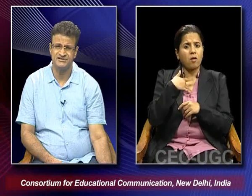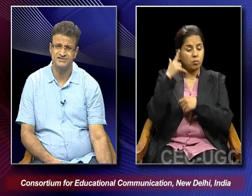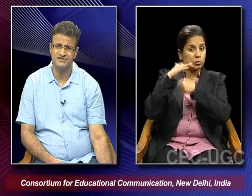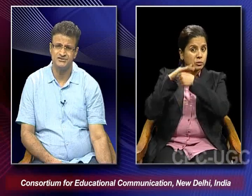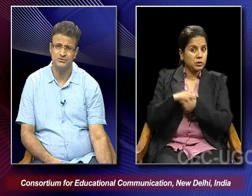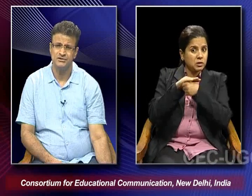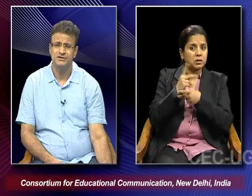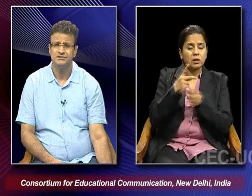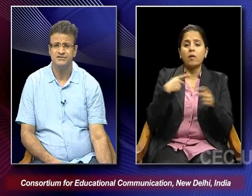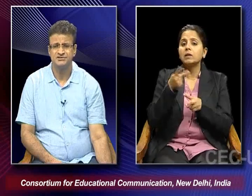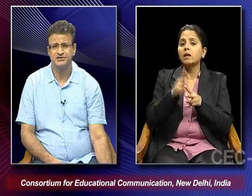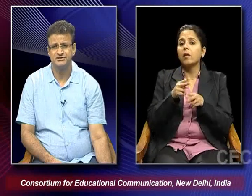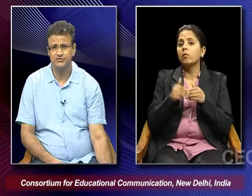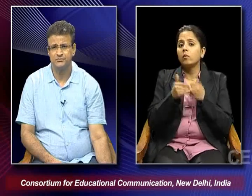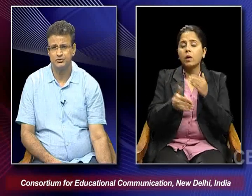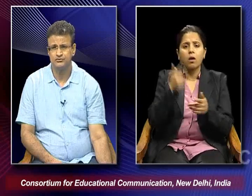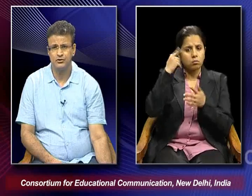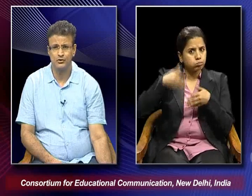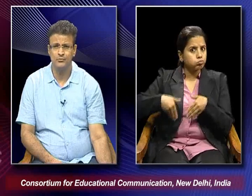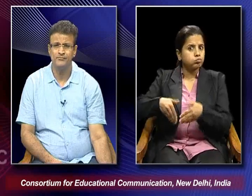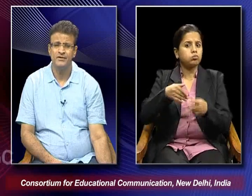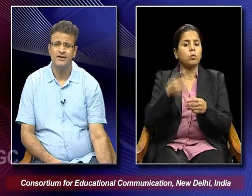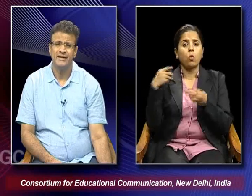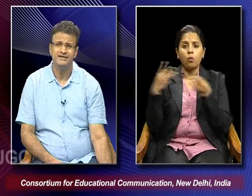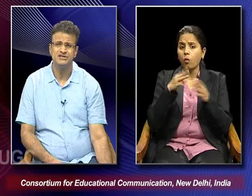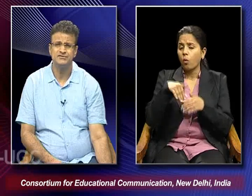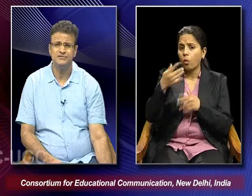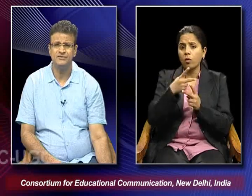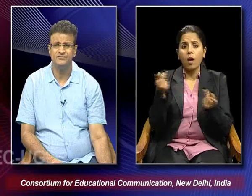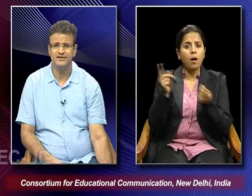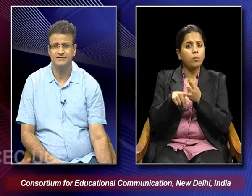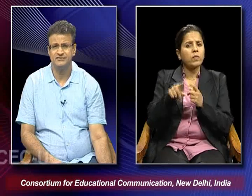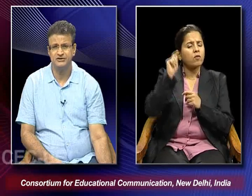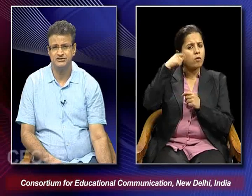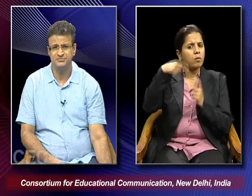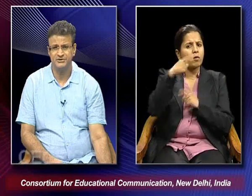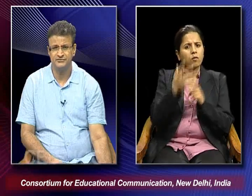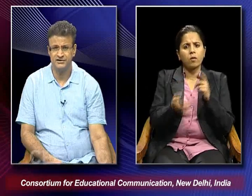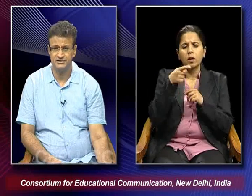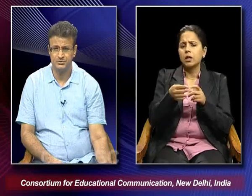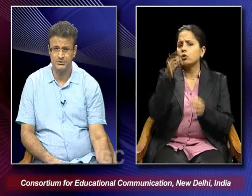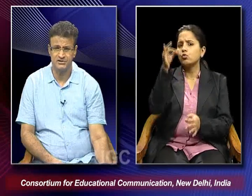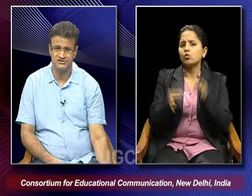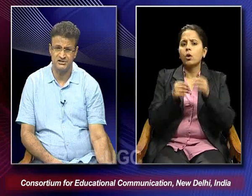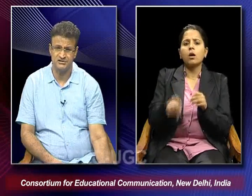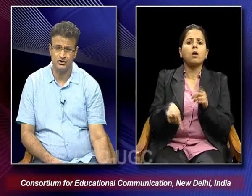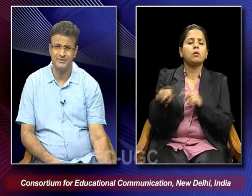existence on the streets of post-war Rome. And in this film we find that the value judgment of the adult world is done not by